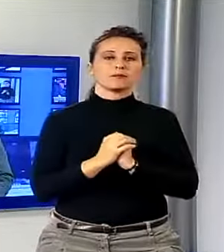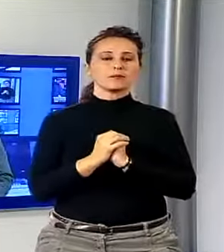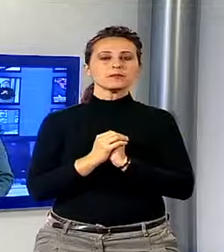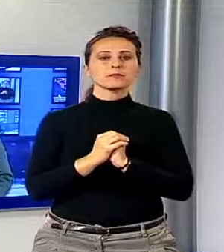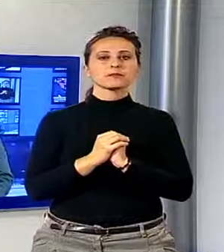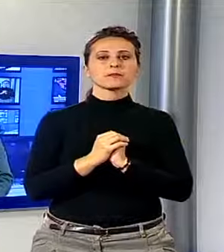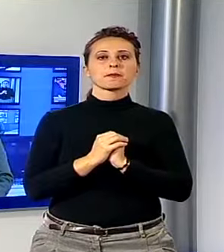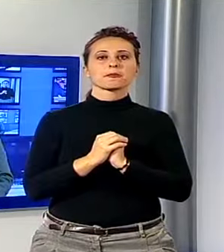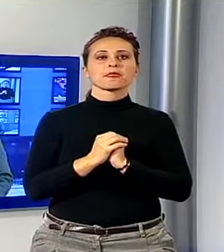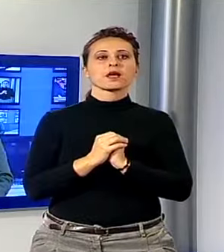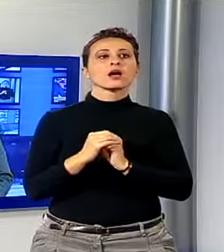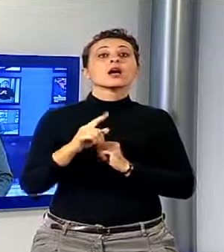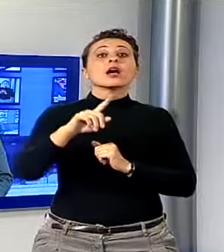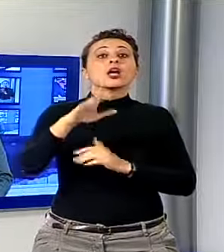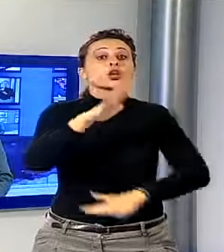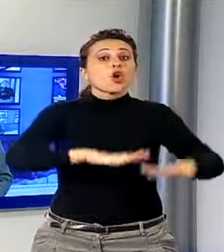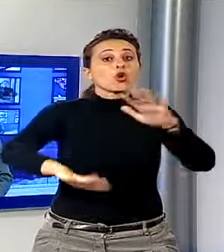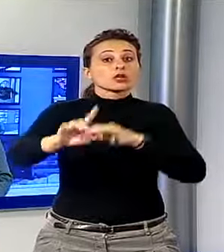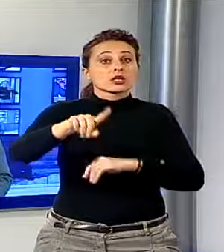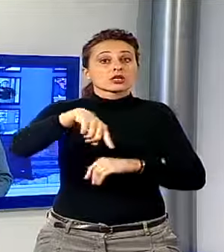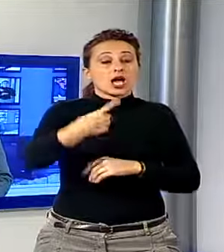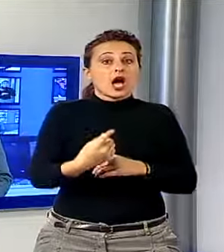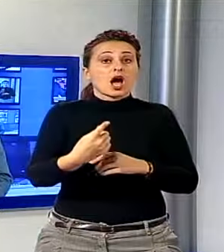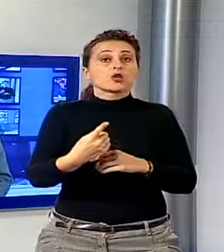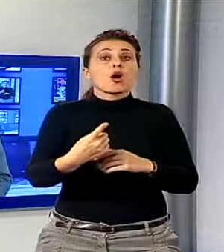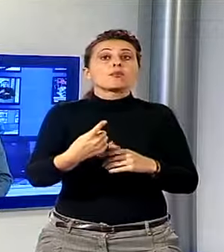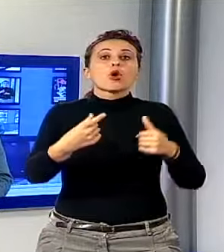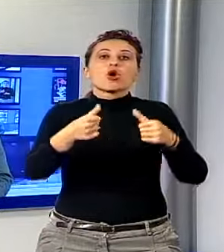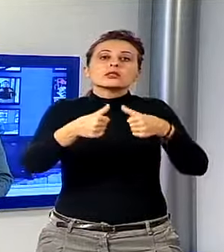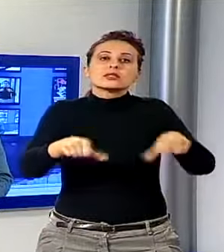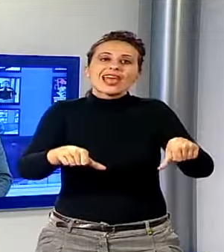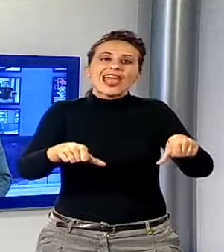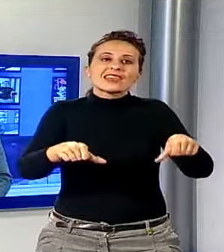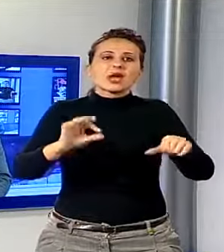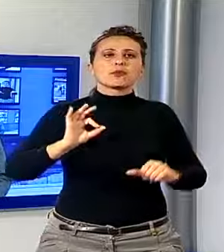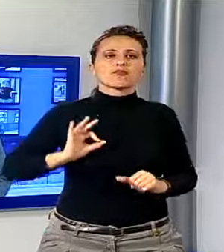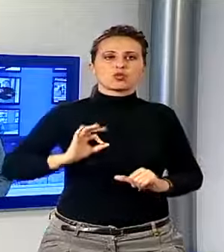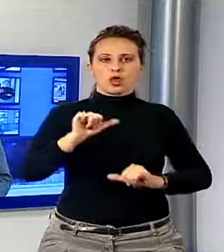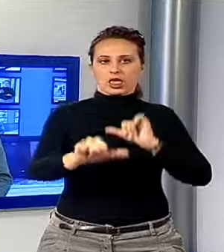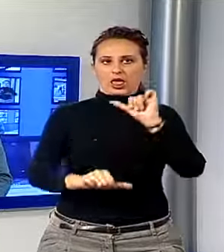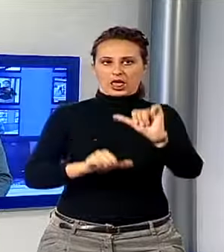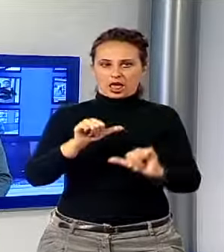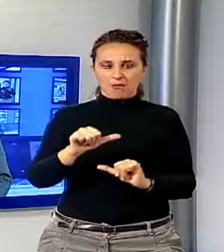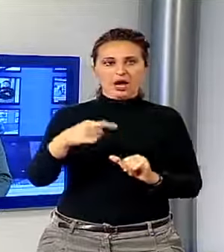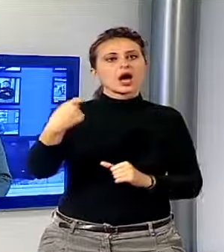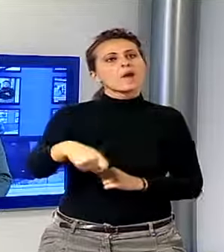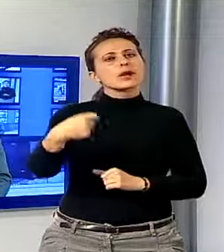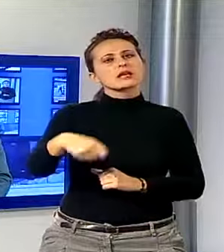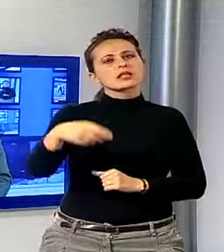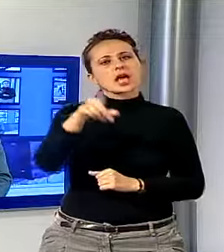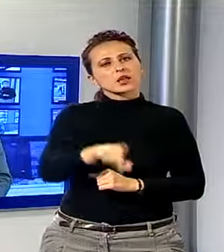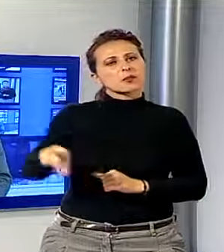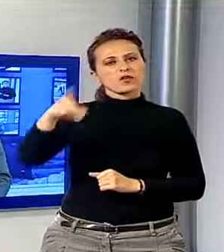Dopo la notizia del cambio di sede della prefettura, il presidente della provincia Stefano Baccelli ha